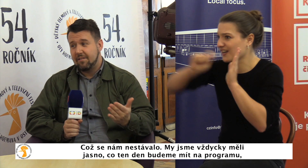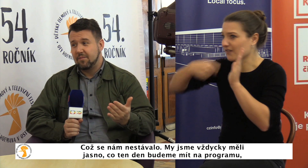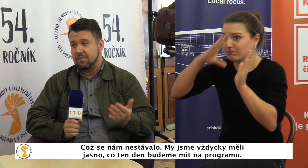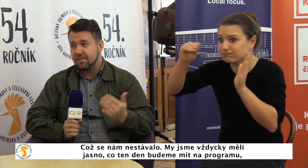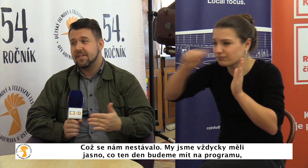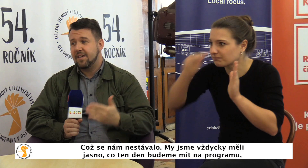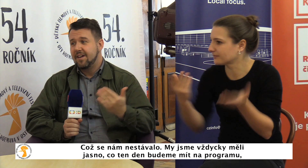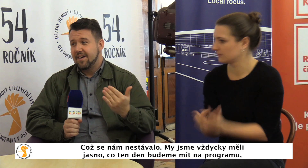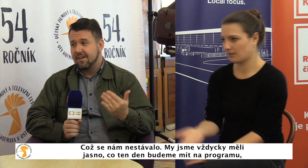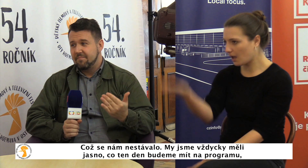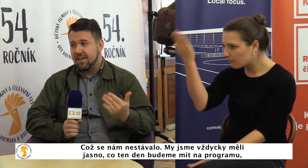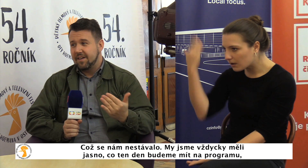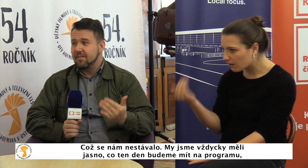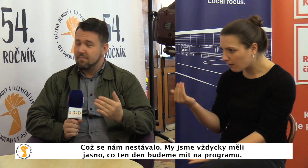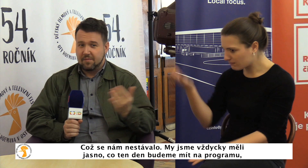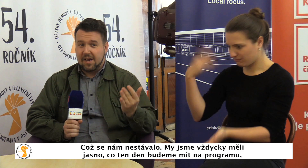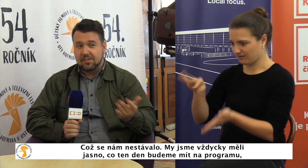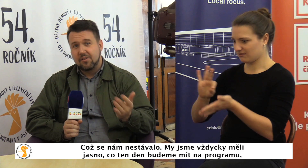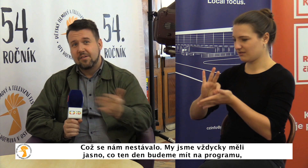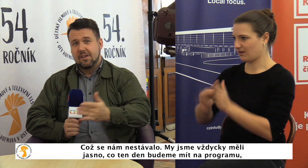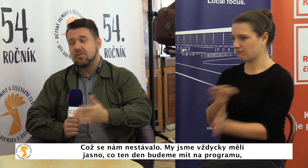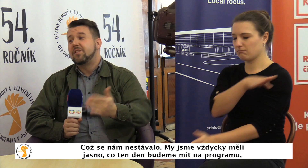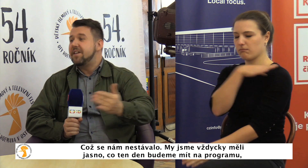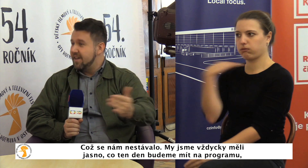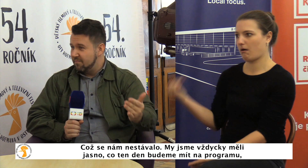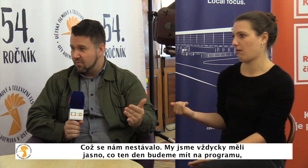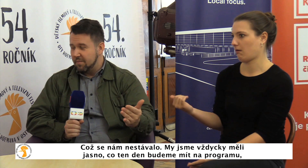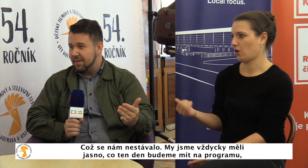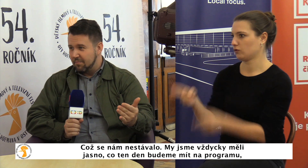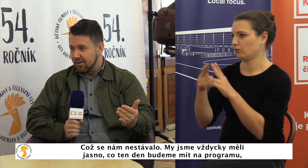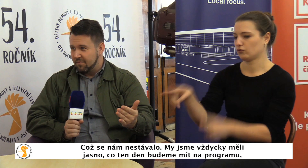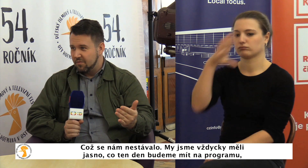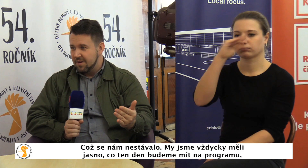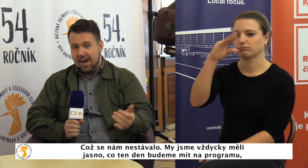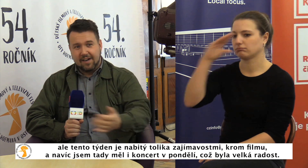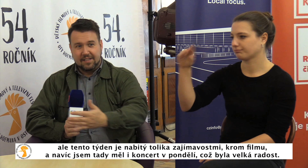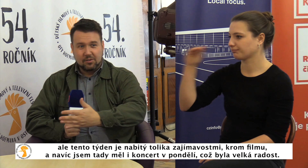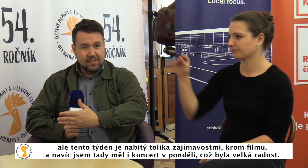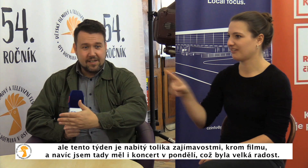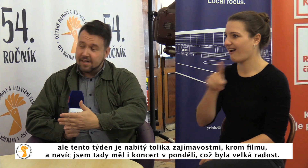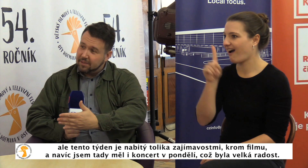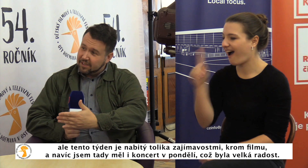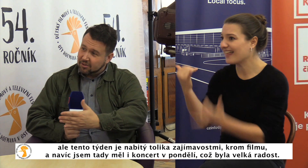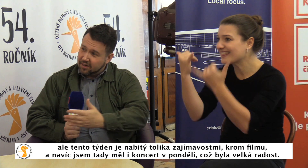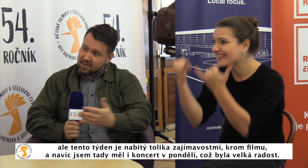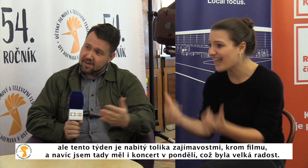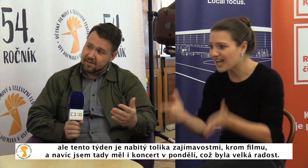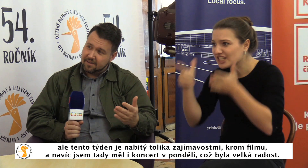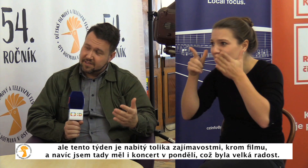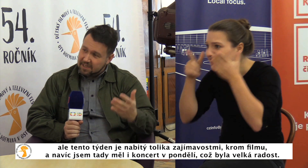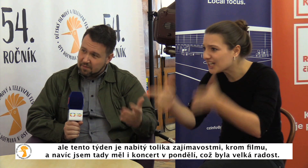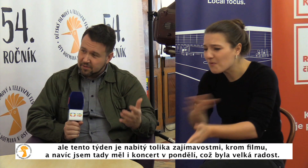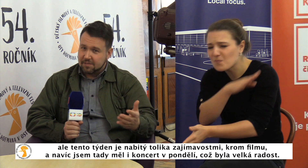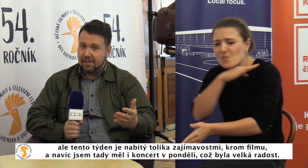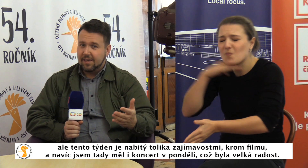se nám nestávalo. My jsme vždycky měli jasno, co ten den budeme mít na programu, ale tento týden je nabítý tolika